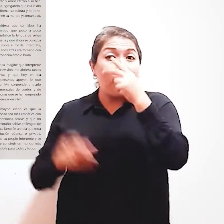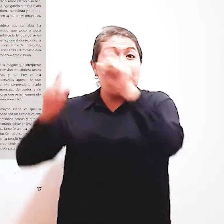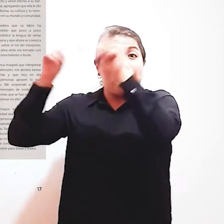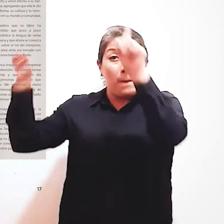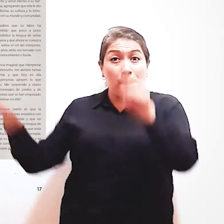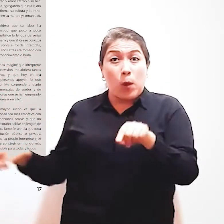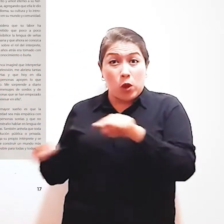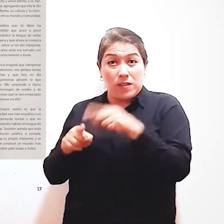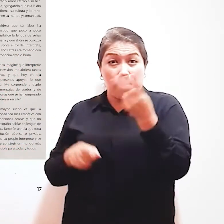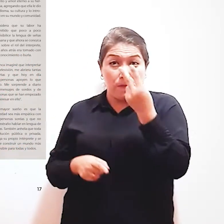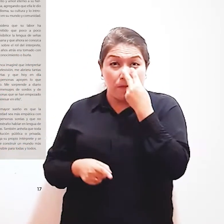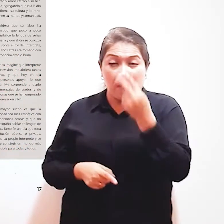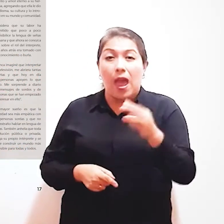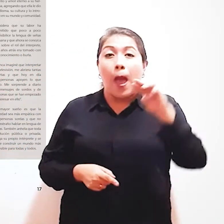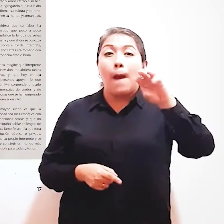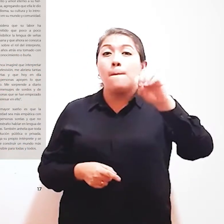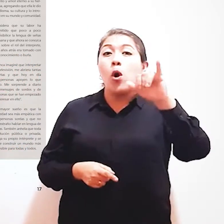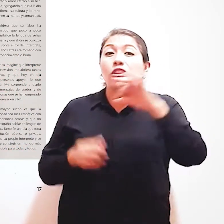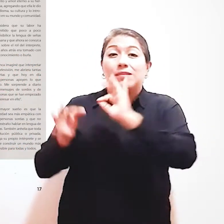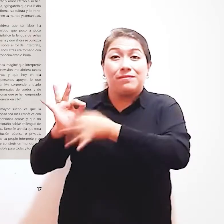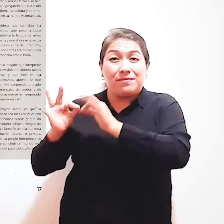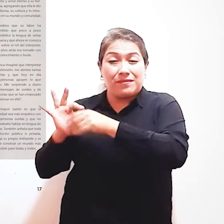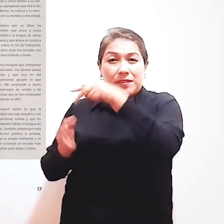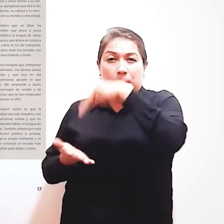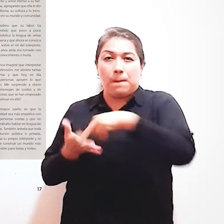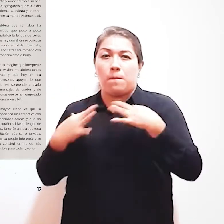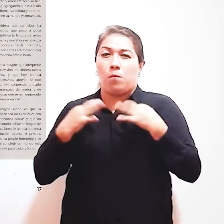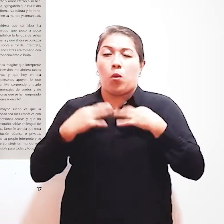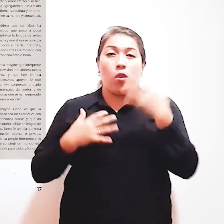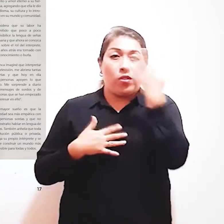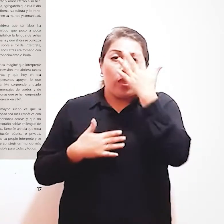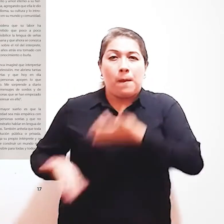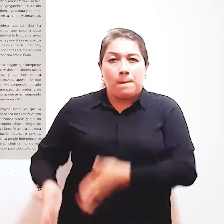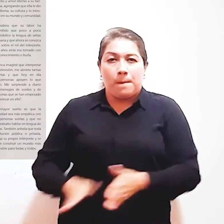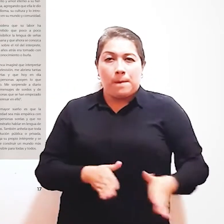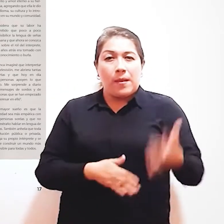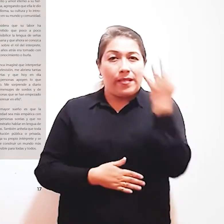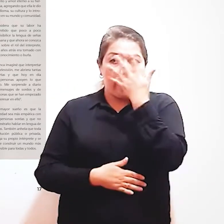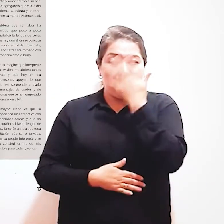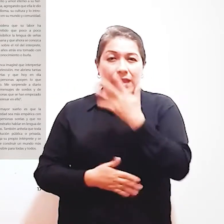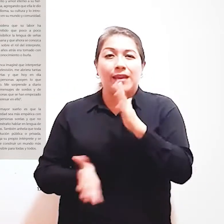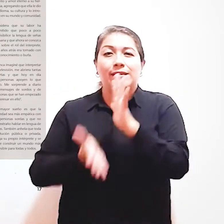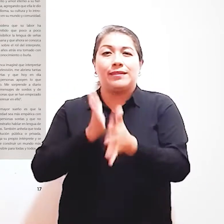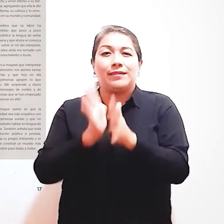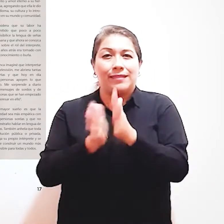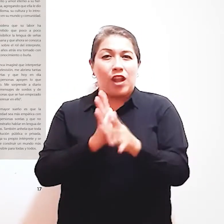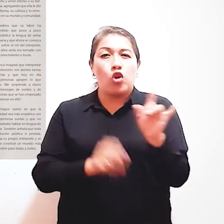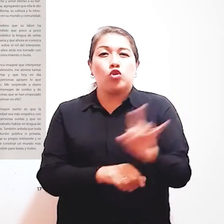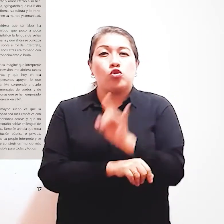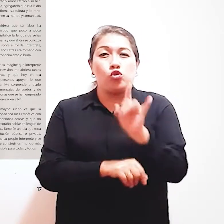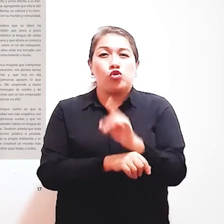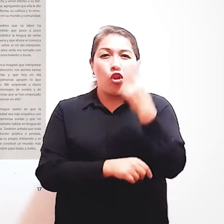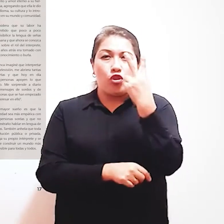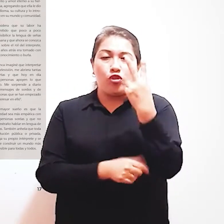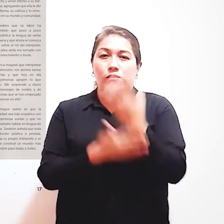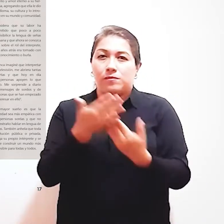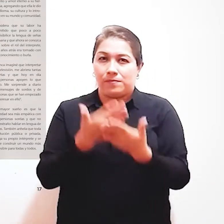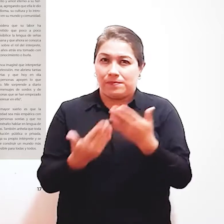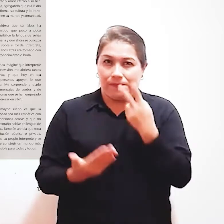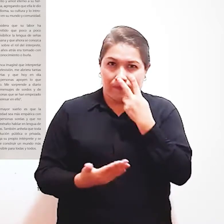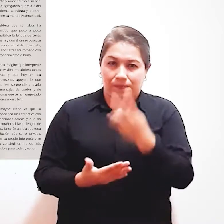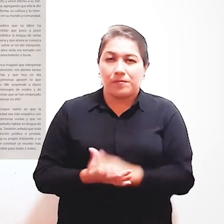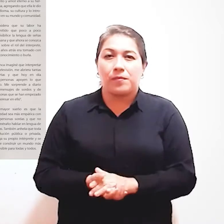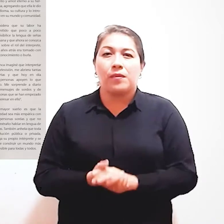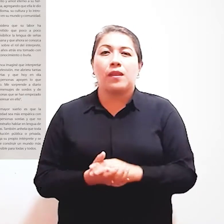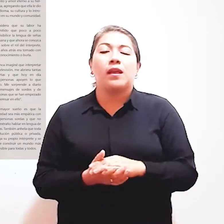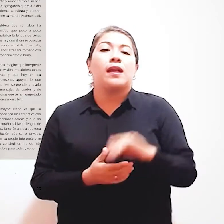En imagen Se encuentra Moisés de pie Vestido con polo negro Y pantalón negro Haciendo una seña de intérprete Con